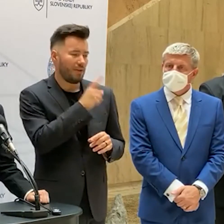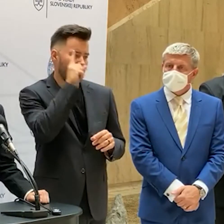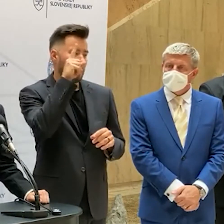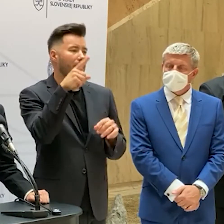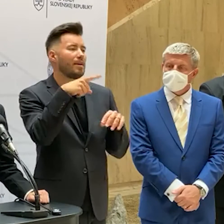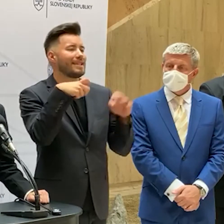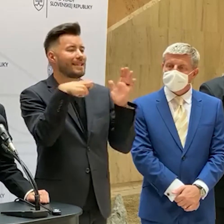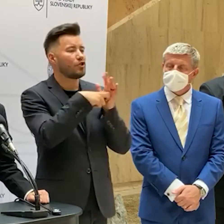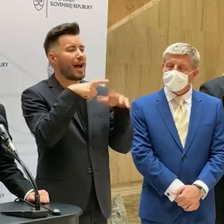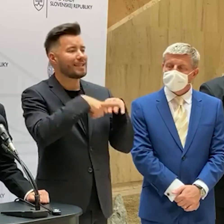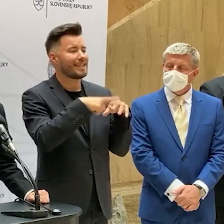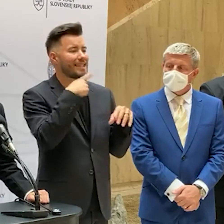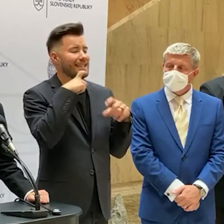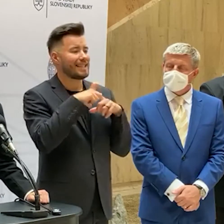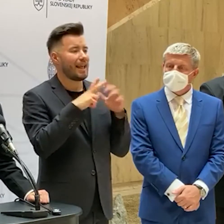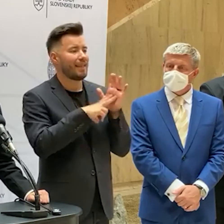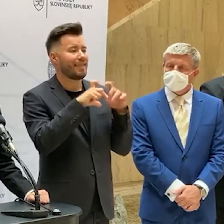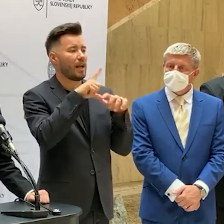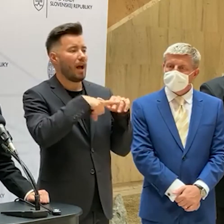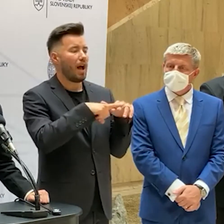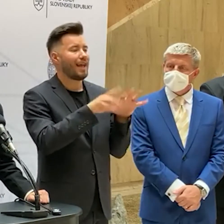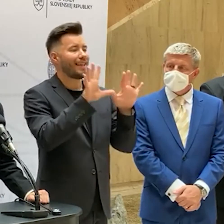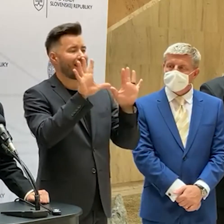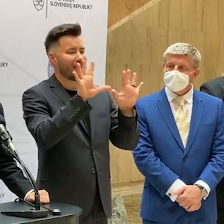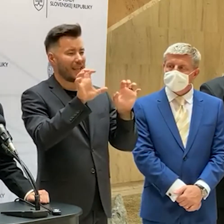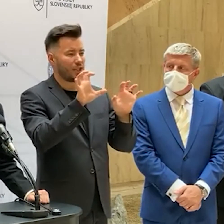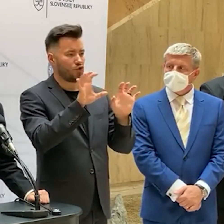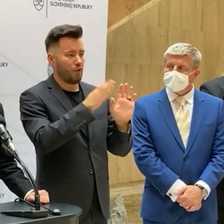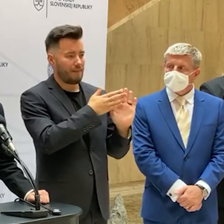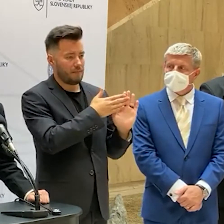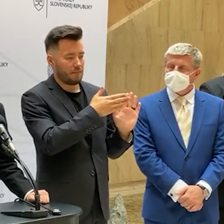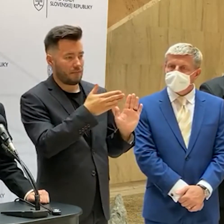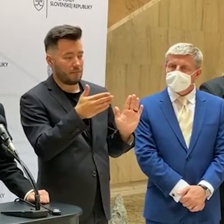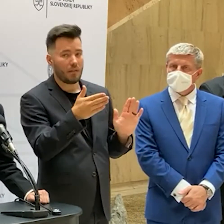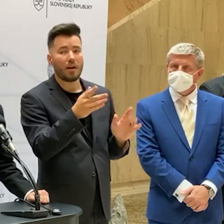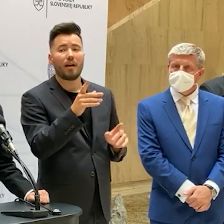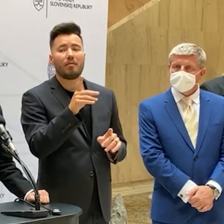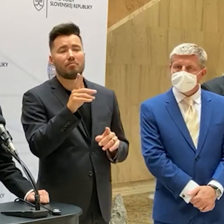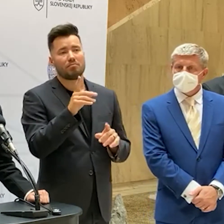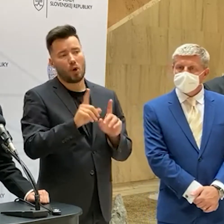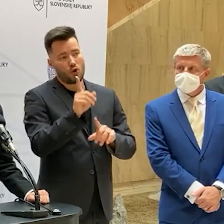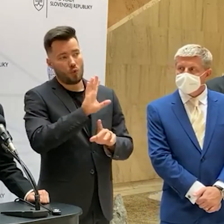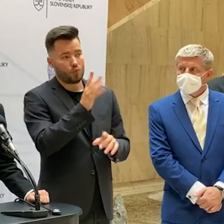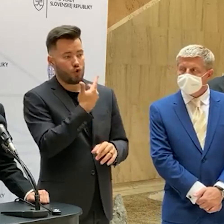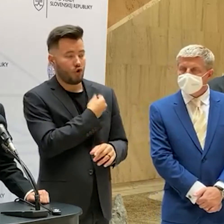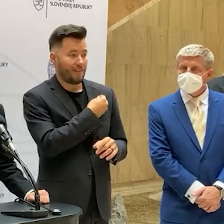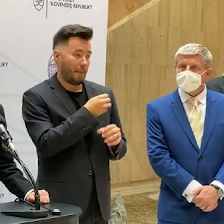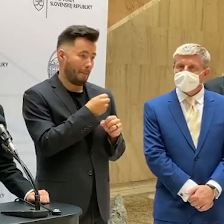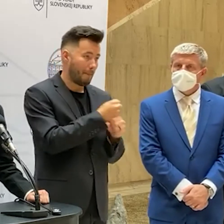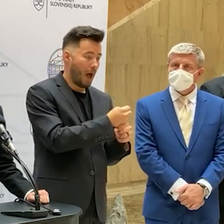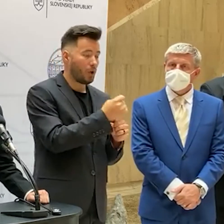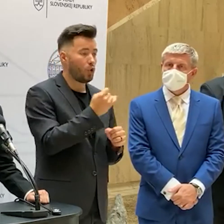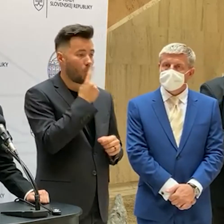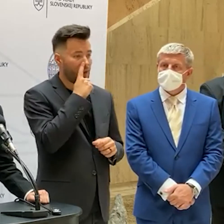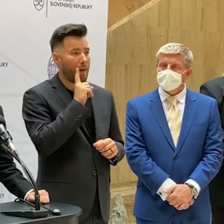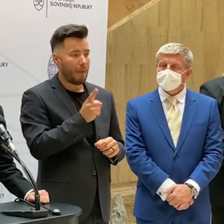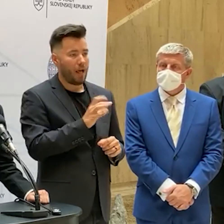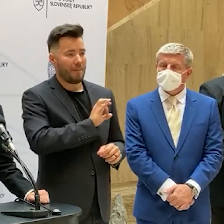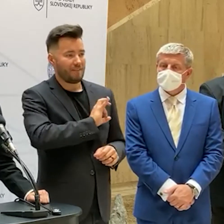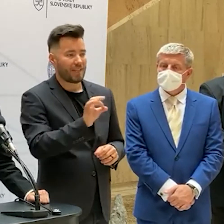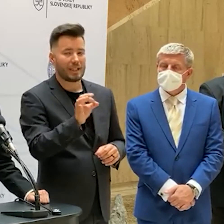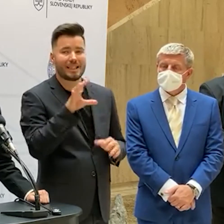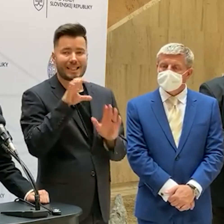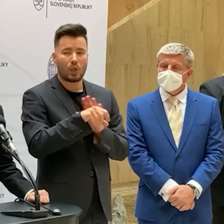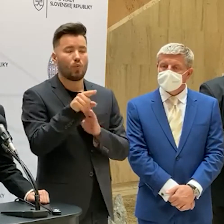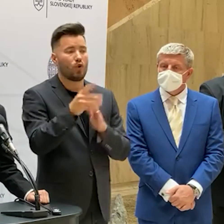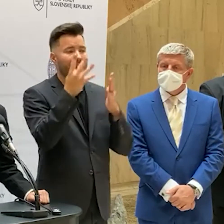týždňoch. Teraz je to možno nie celých 10 týždňov, ale väčšina z tých, ktorí dobia ešte z maja alebo júna, by už mali stinnú tú lehotu do 9. augusta.